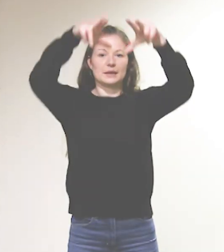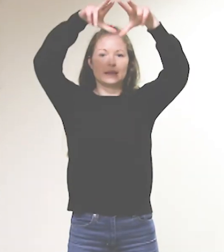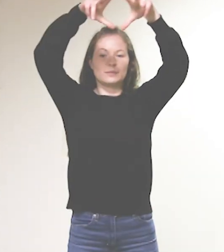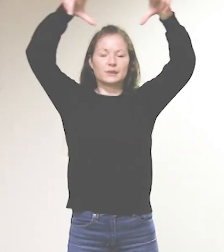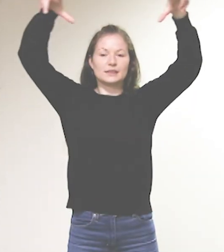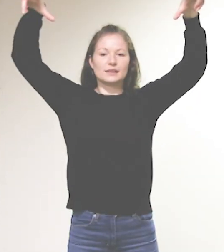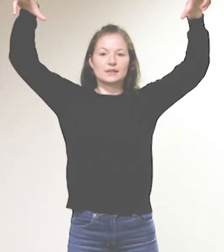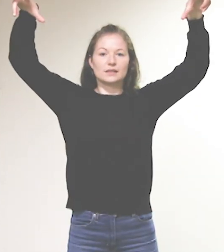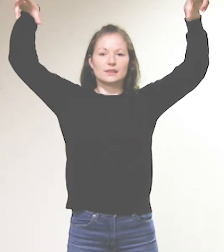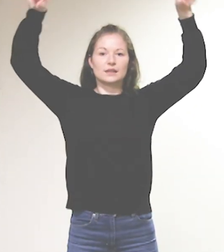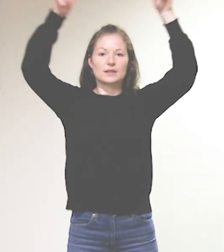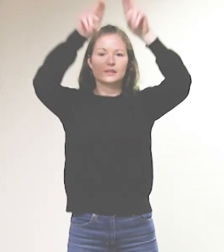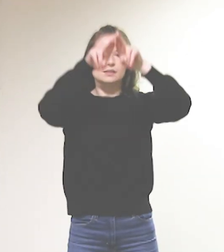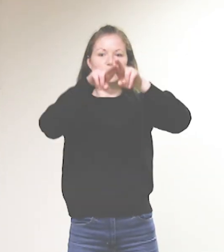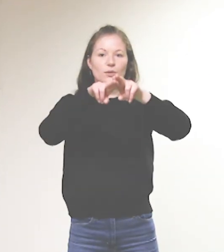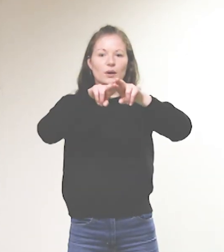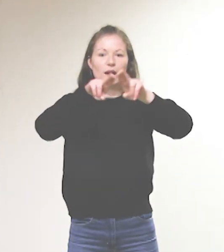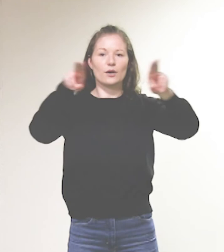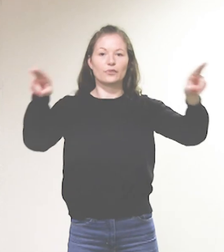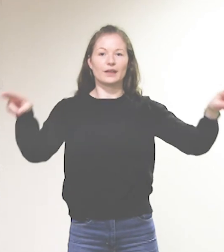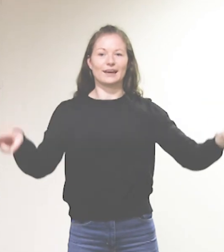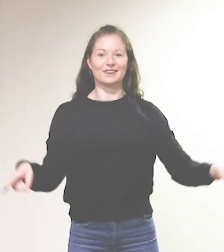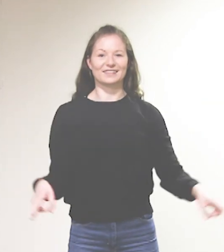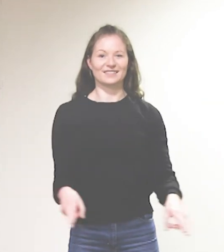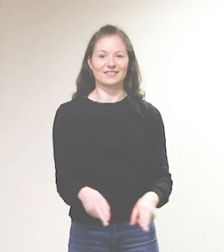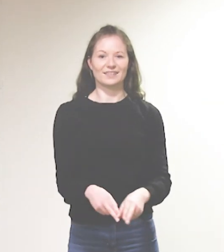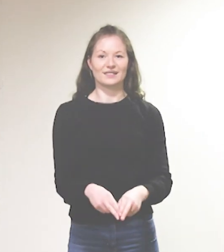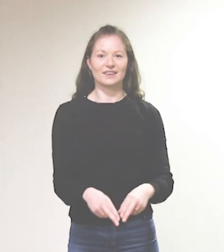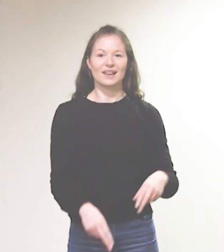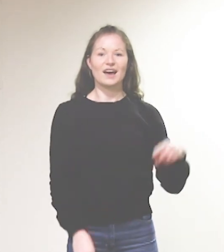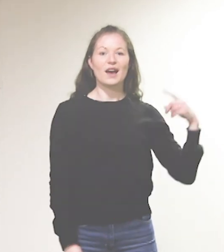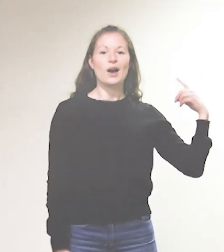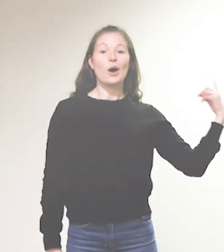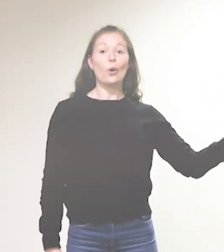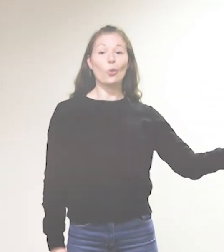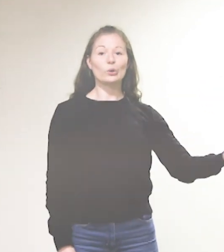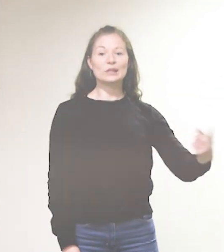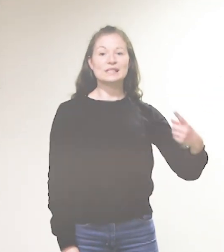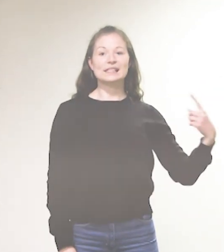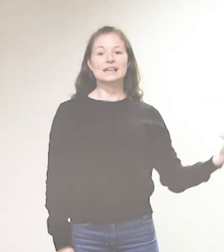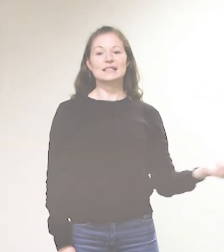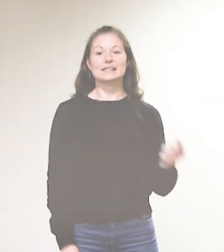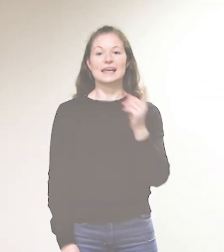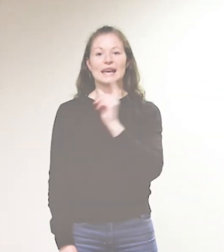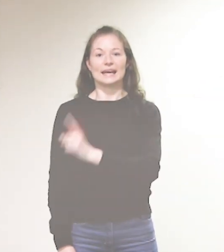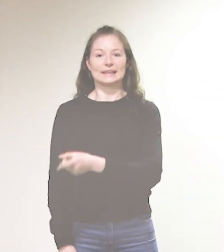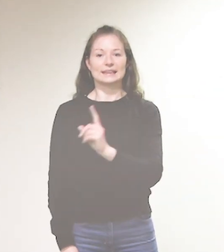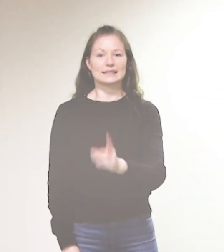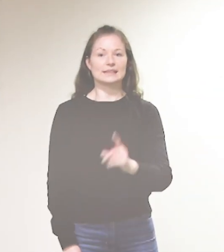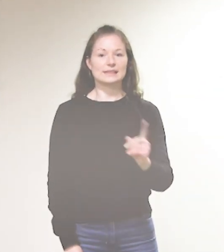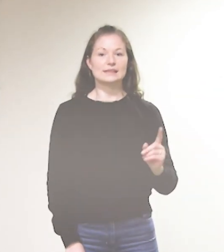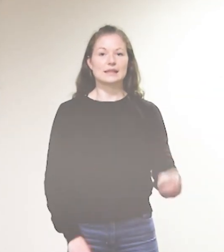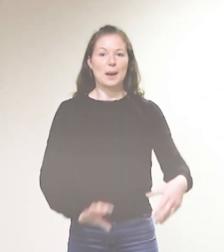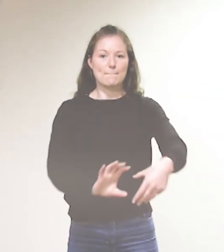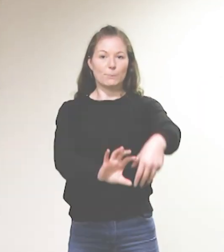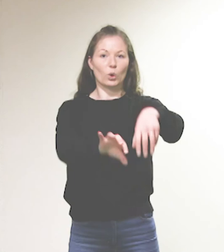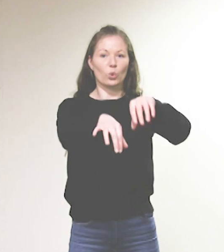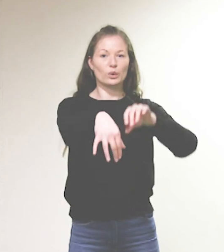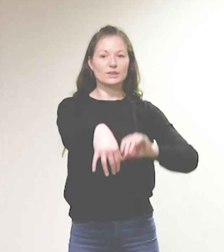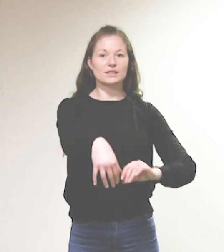Himmel, so auf Erden. Unser tägliches Brot